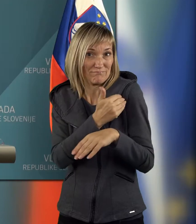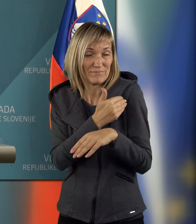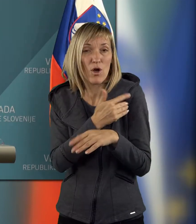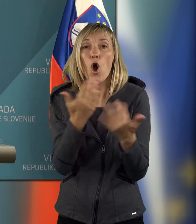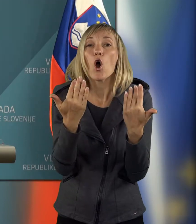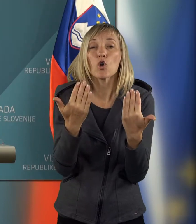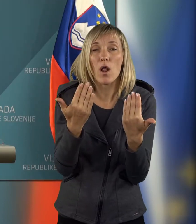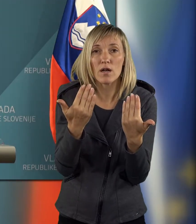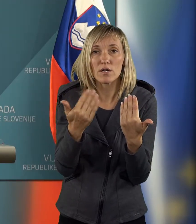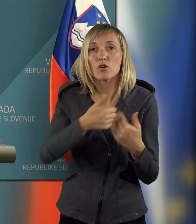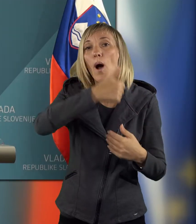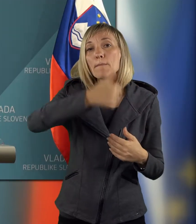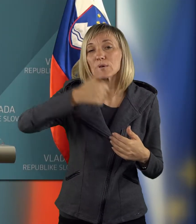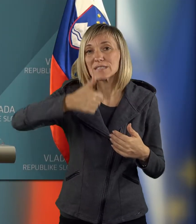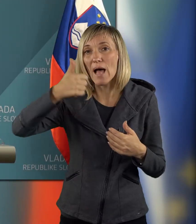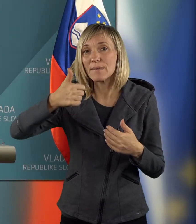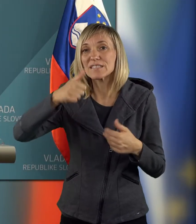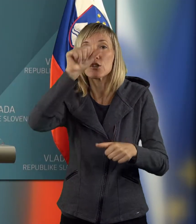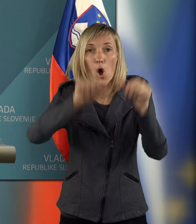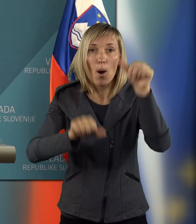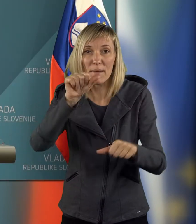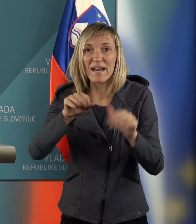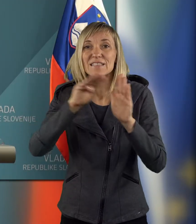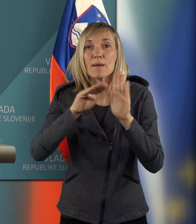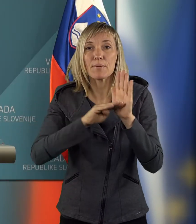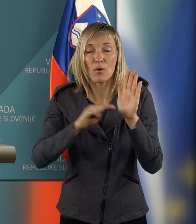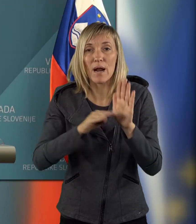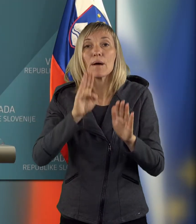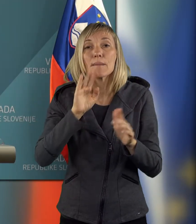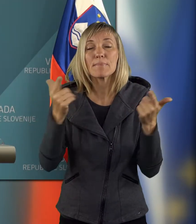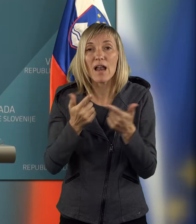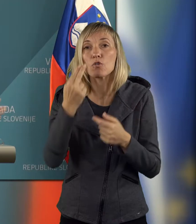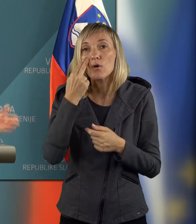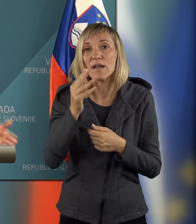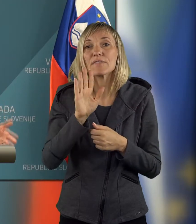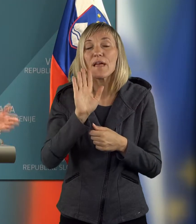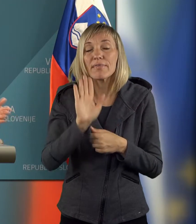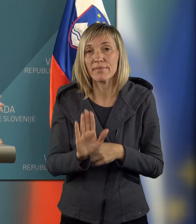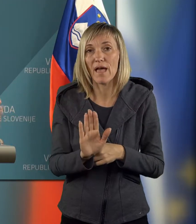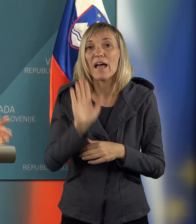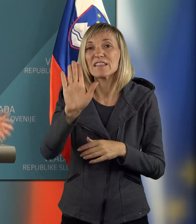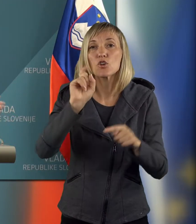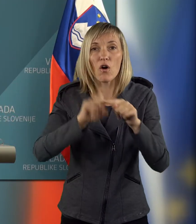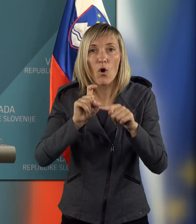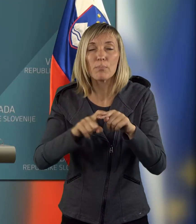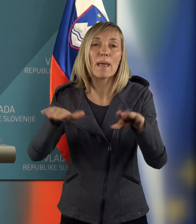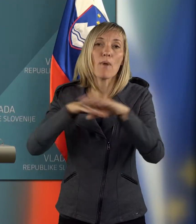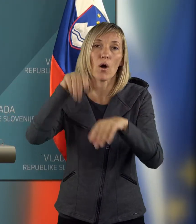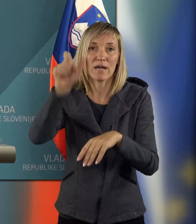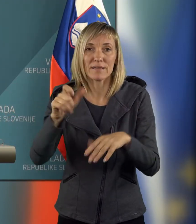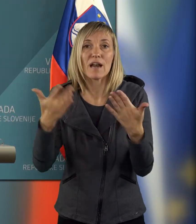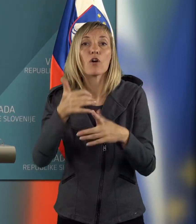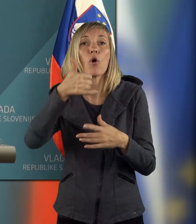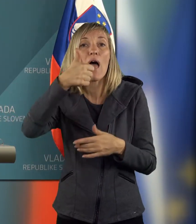koliko posameznih posegov programa bi lahko, glede na opremo kadre,